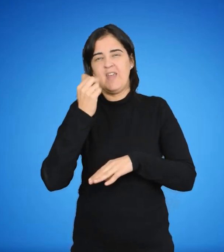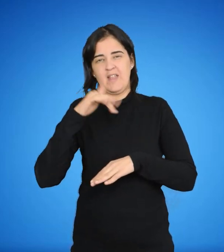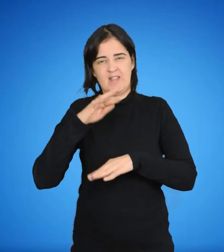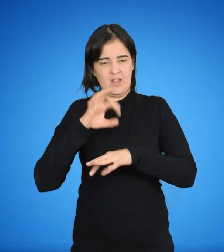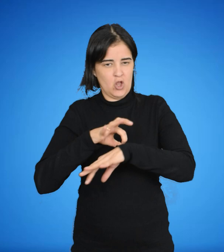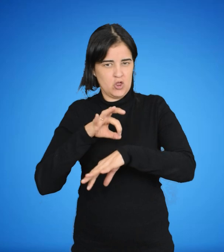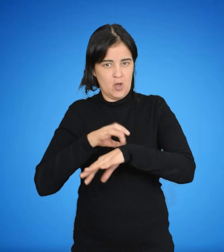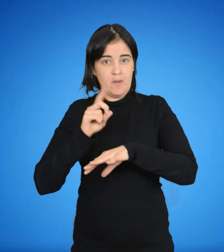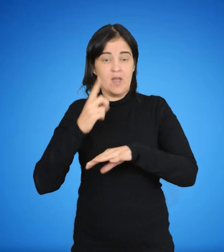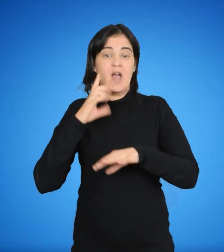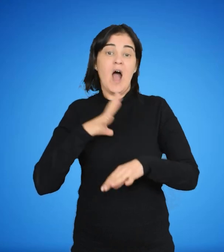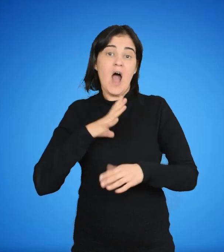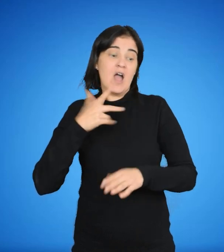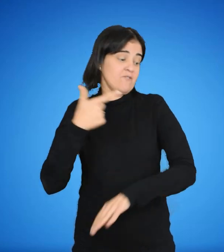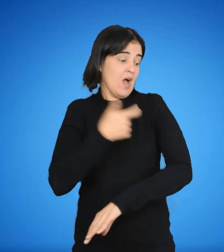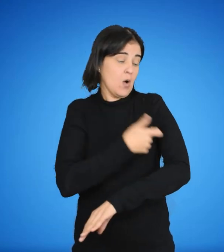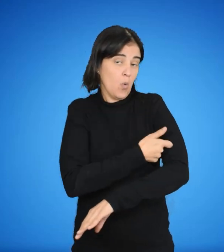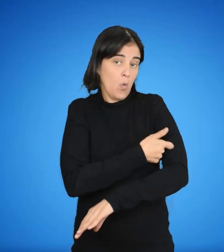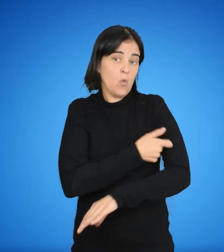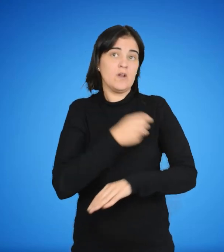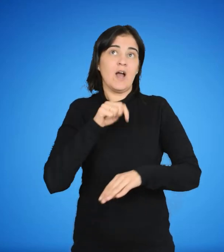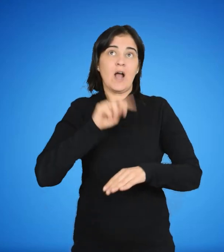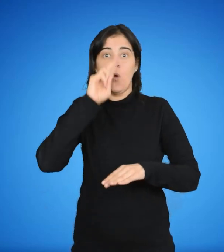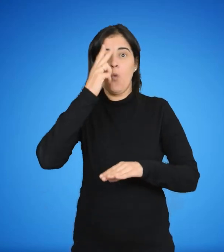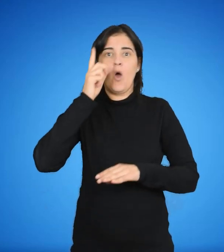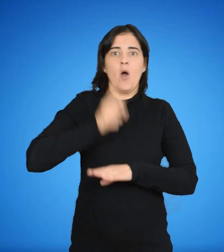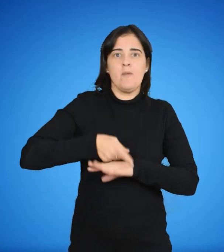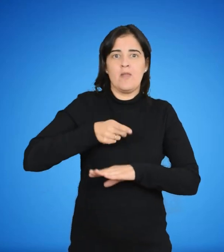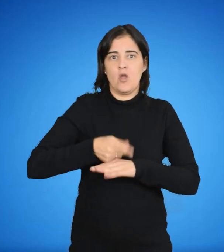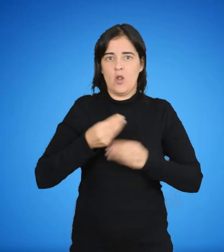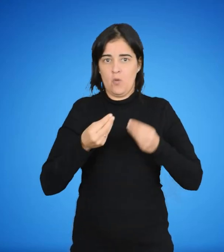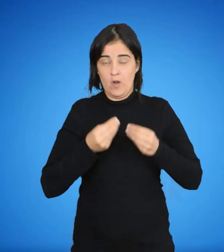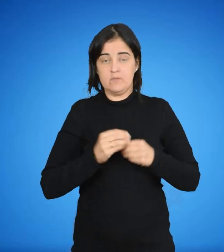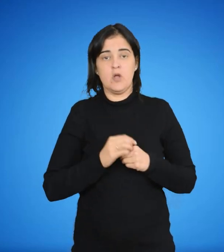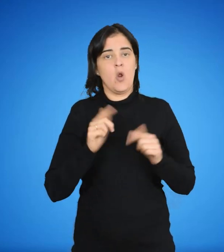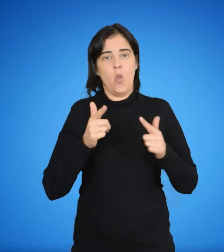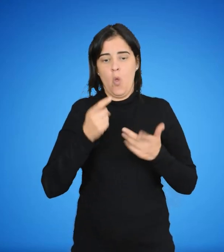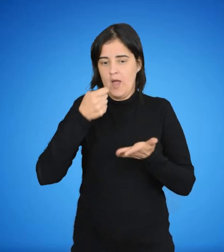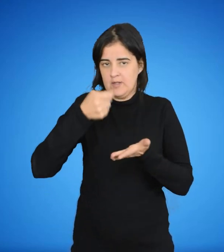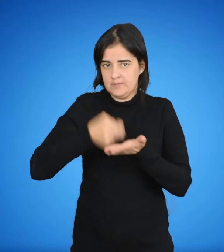y las vacunas vigentes y obligatorias en Uruguay. No tiene costo.